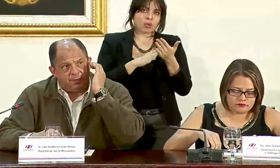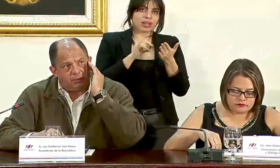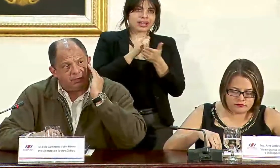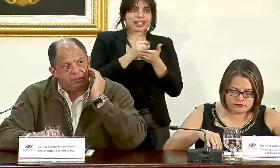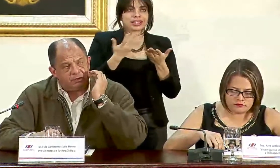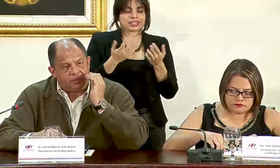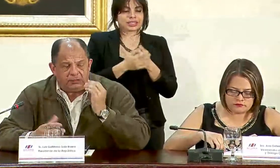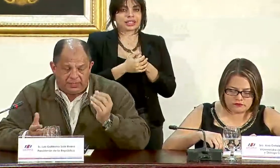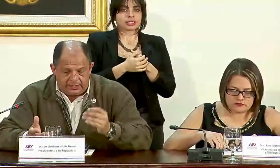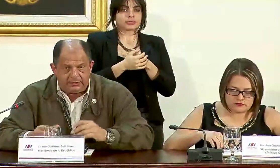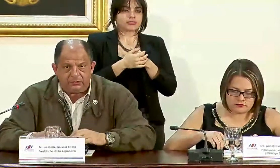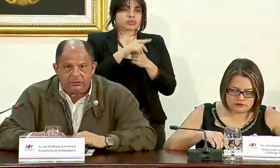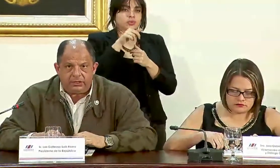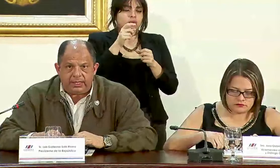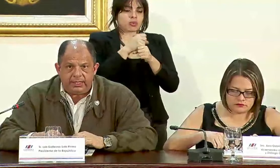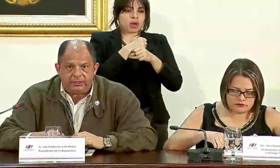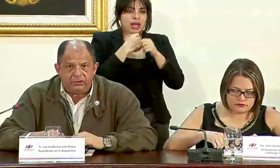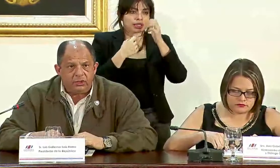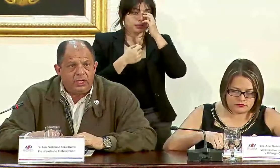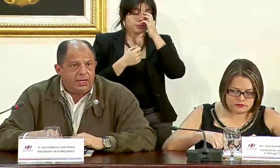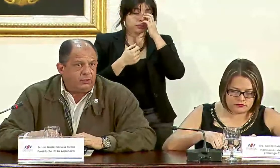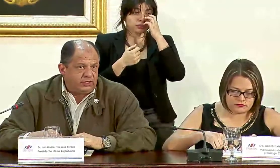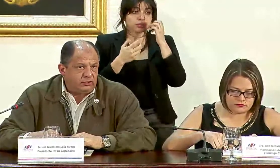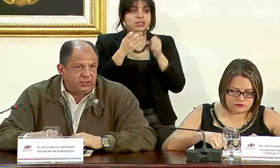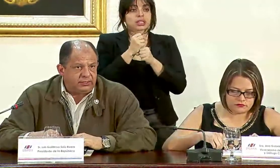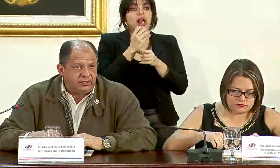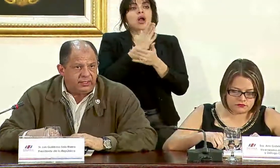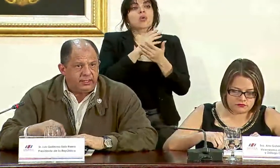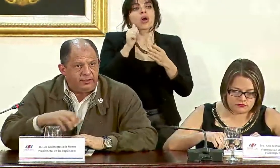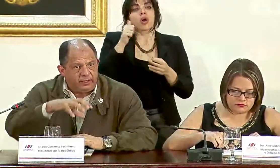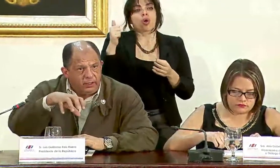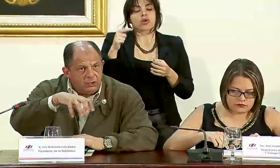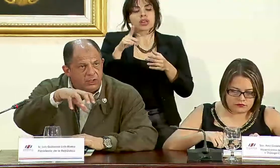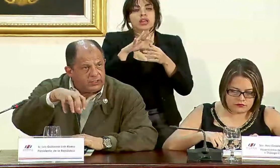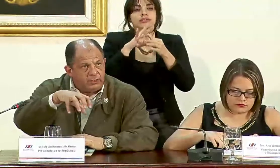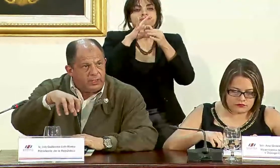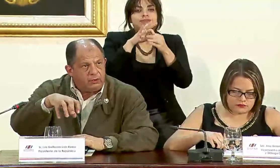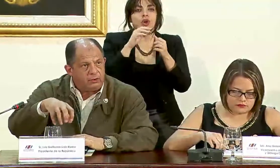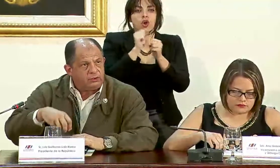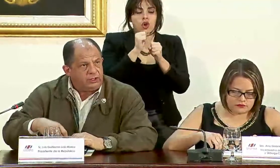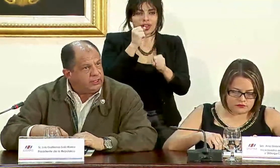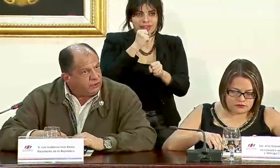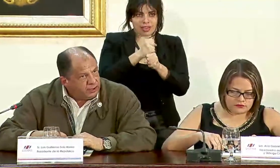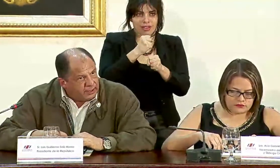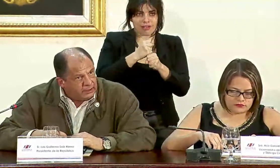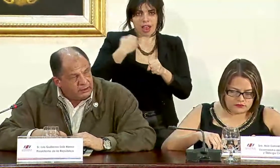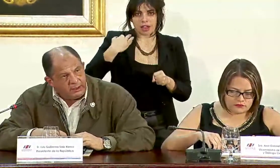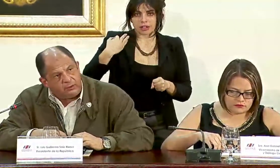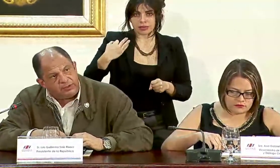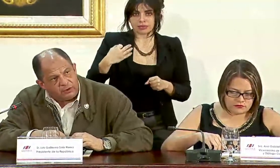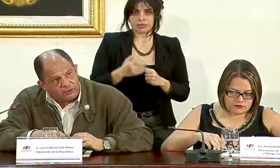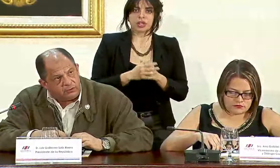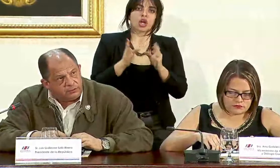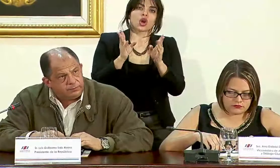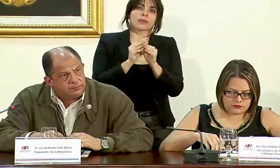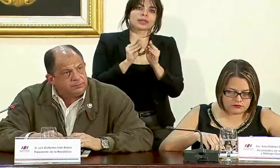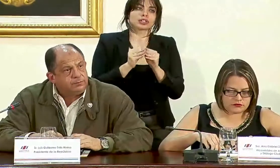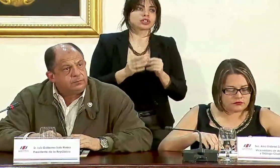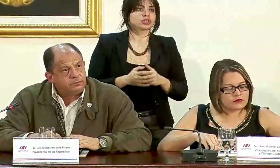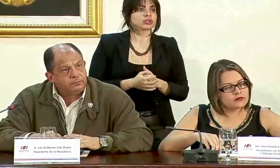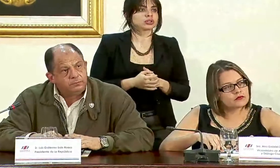preguntas que usted ha hecho algunas otras que tienen que ver con el trabajo cotidiano de la Comisión